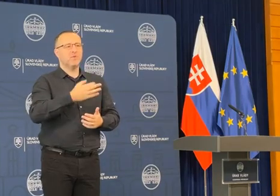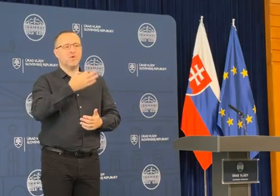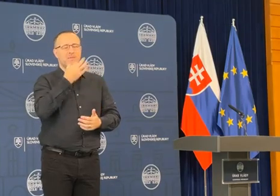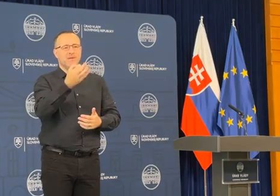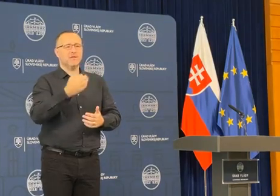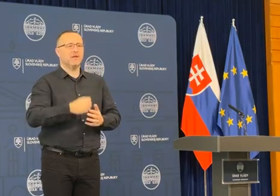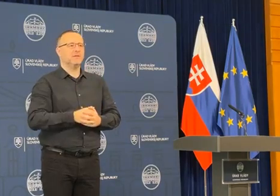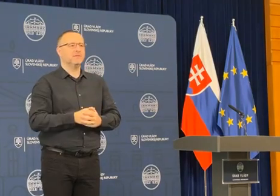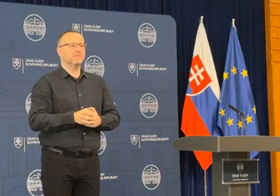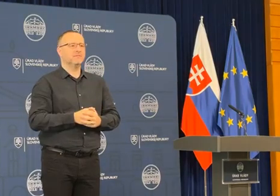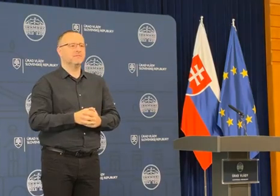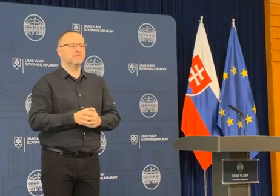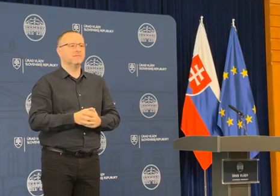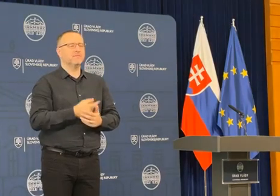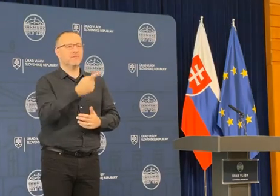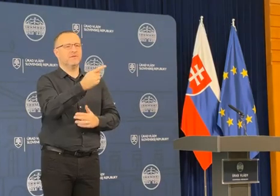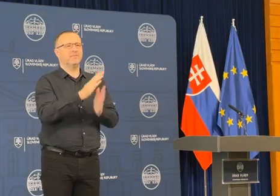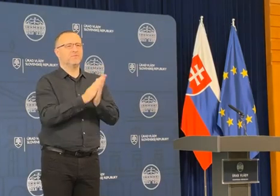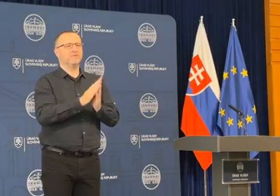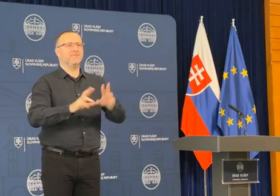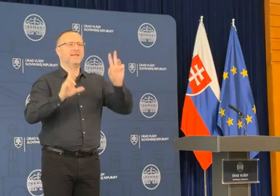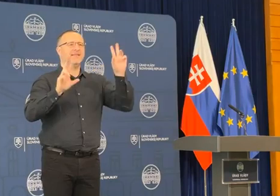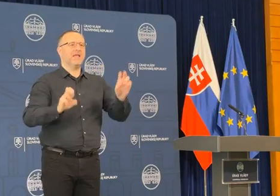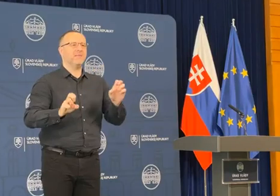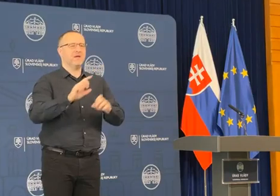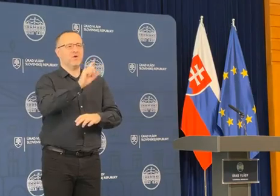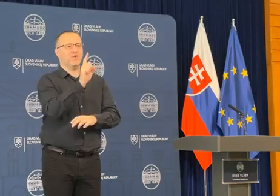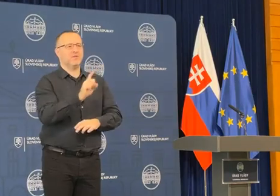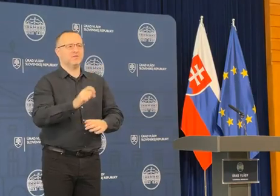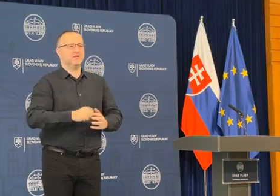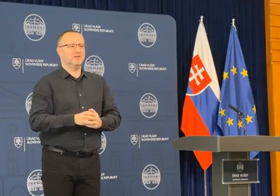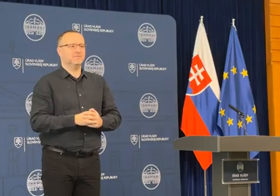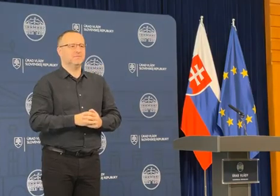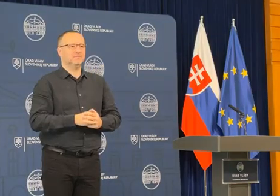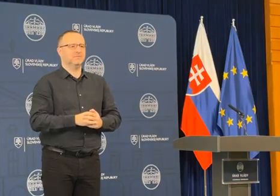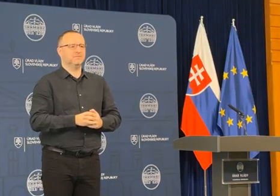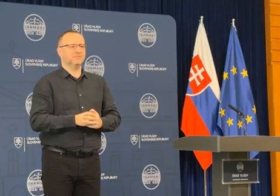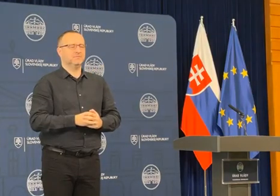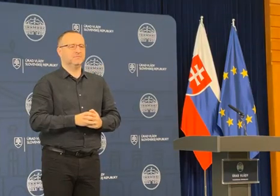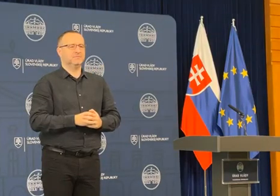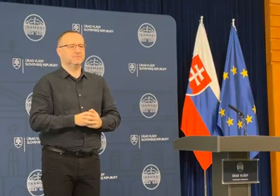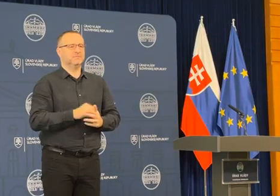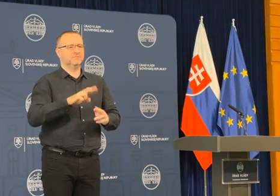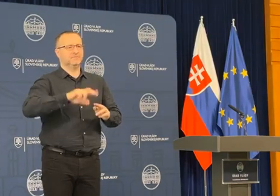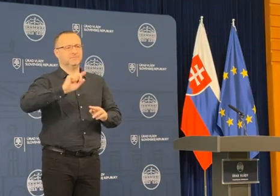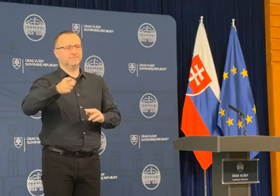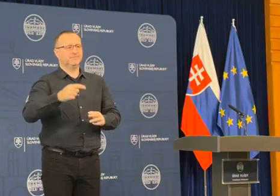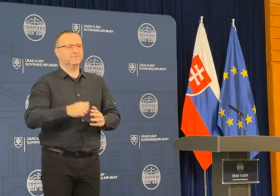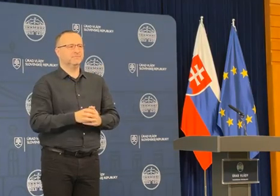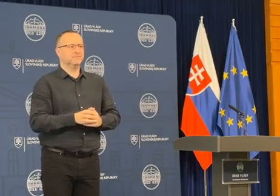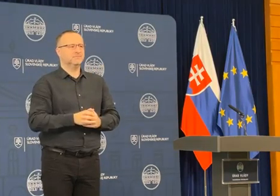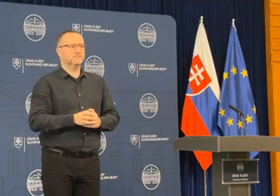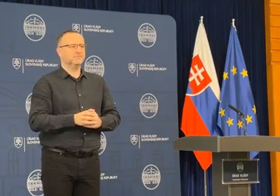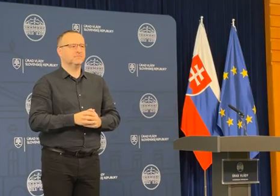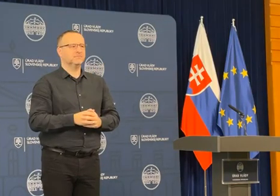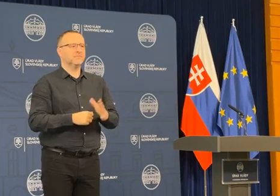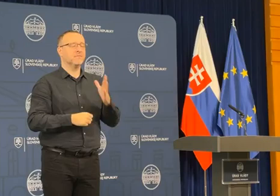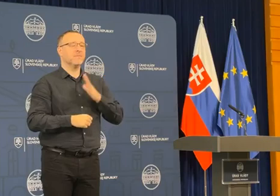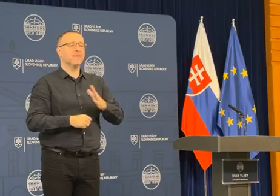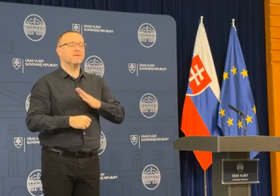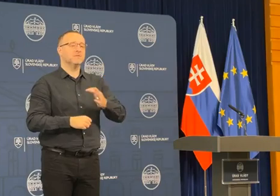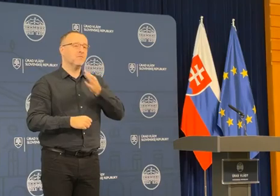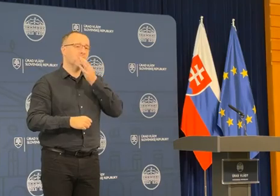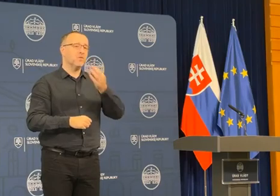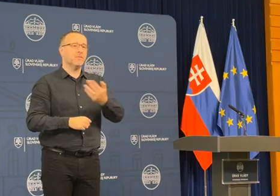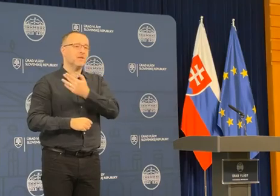Poprosím, ak témne otázky budeme mať ešte jeden briefing. Ďakujem. Nech sa páči televízia, Dobrý, ja sa chcem, pardon, ešte